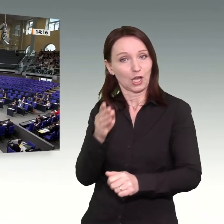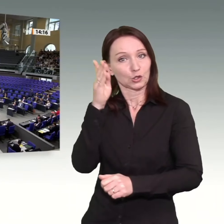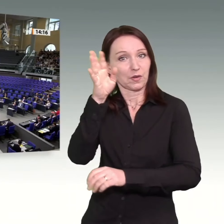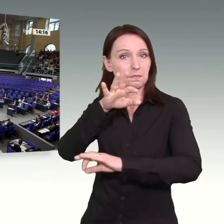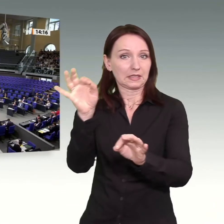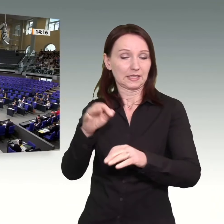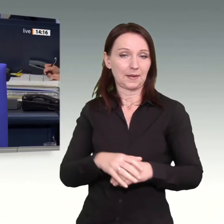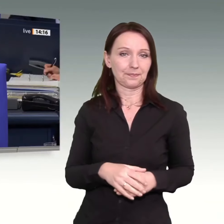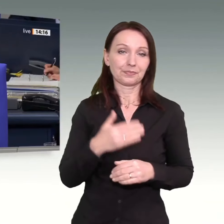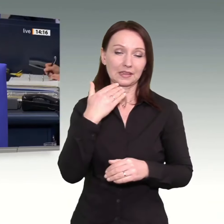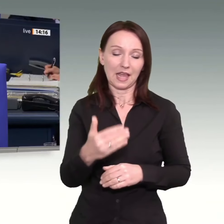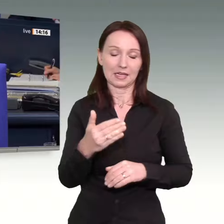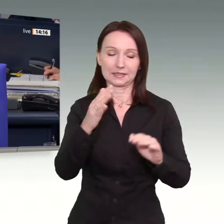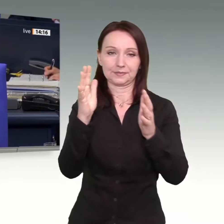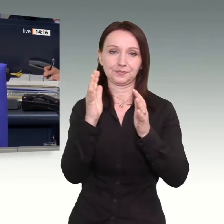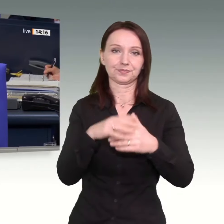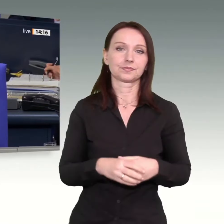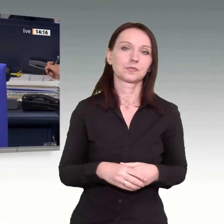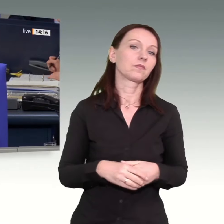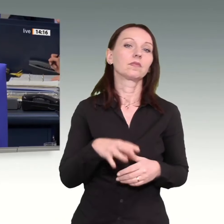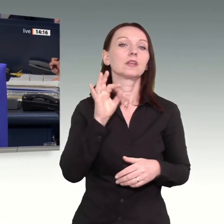Für die Gruppe Die Linke hat Dr. Gesine Lützsch das Wort.